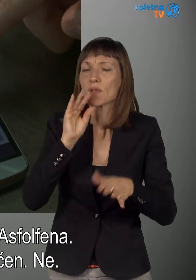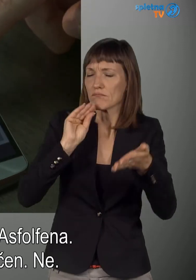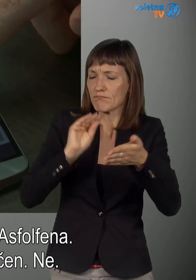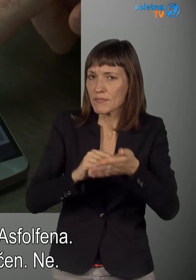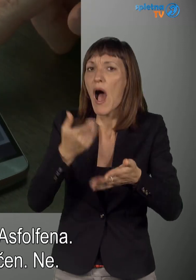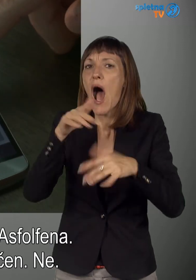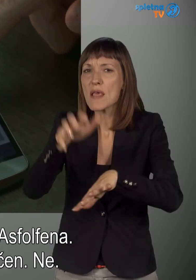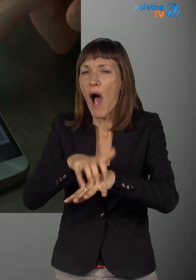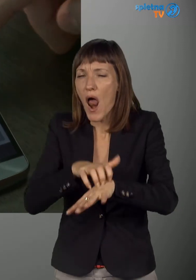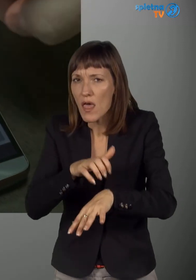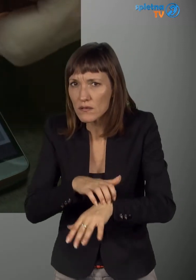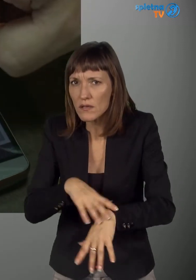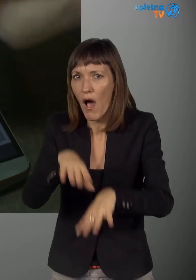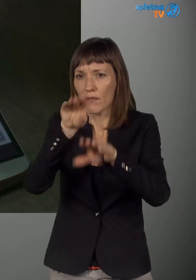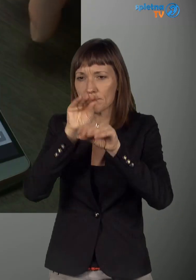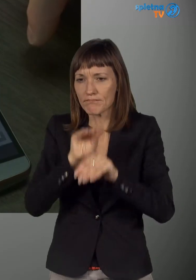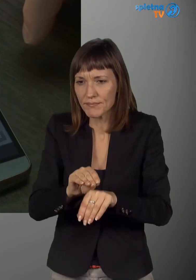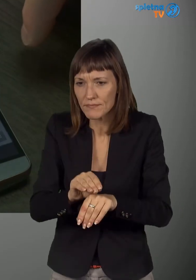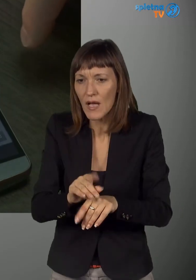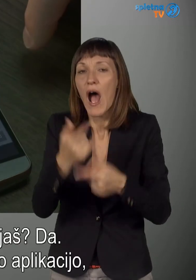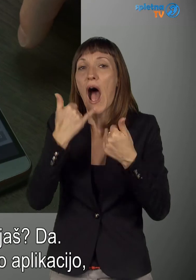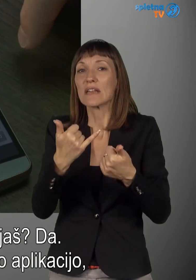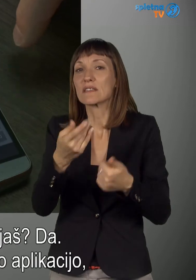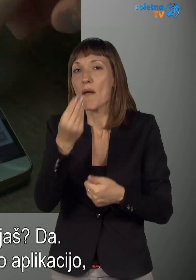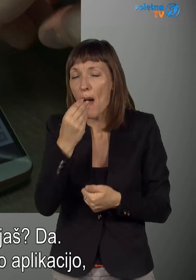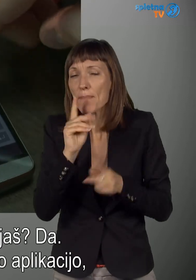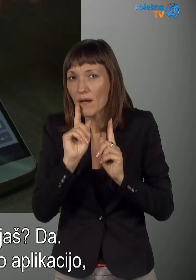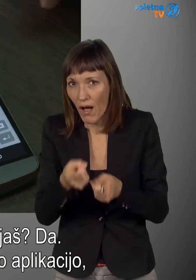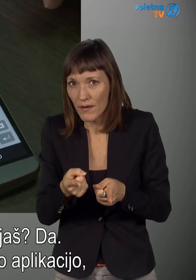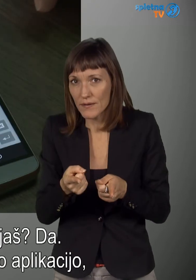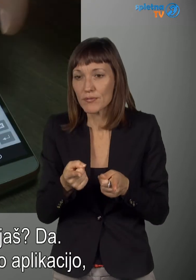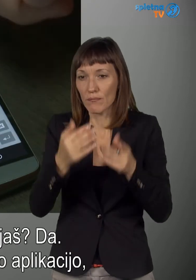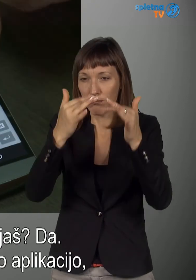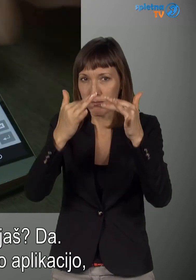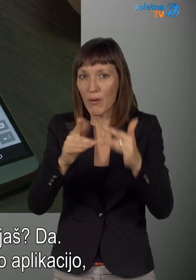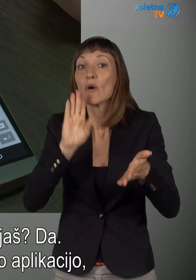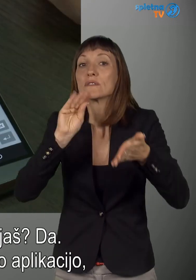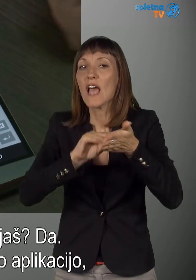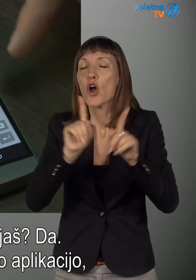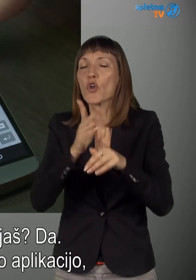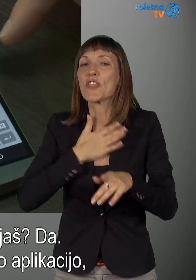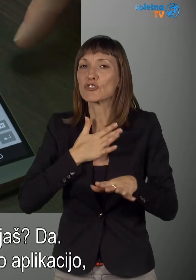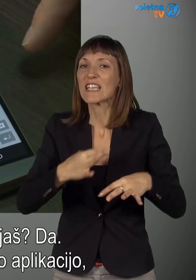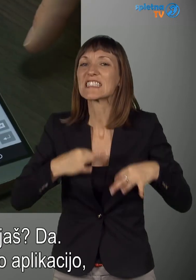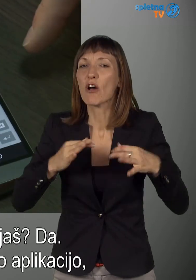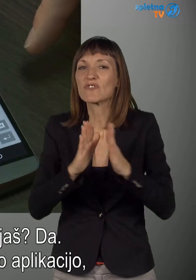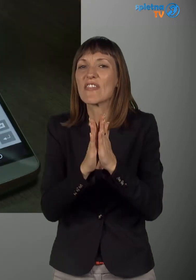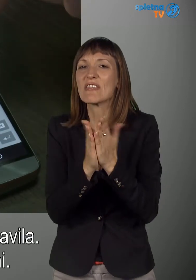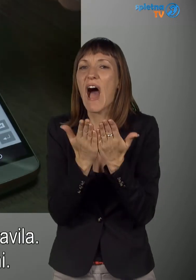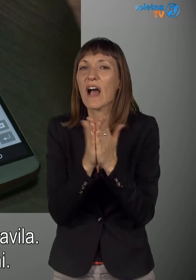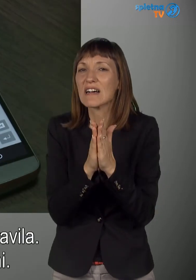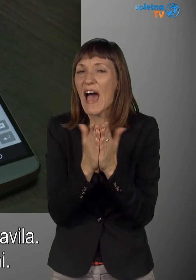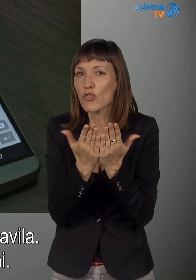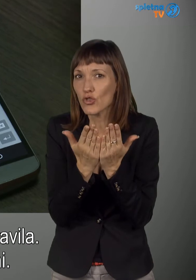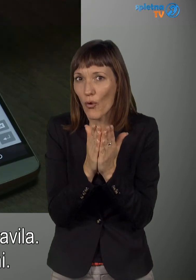a si ilergičen na to zdravilo? Ne. Ali trenutno uporabljam? Da. In potem se naloži v našo aplikacijo, da